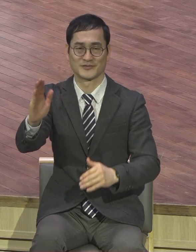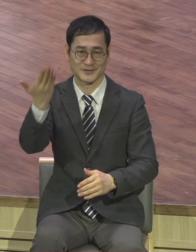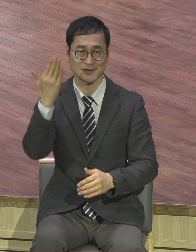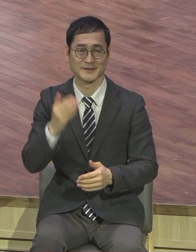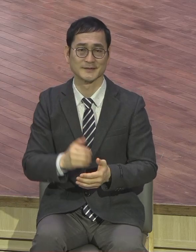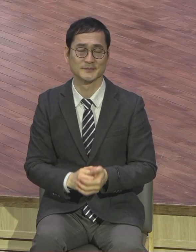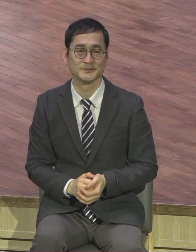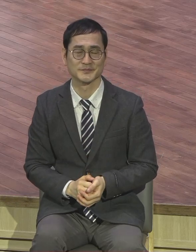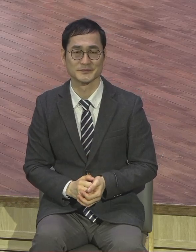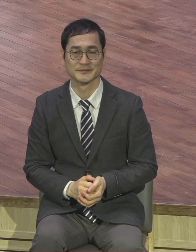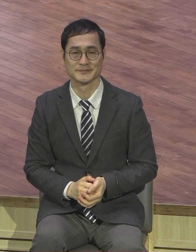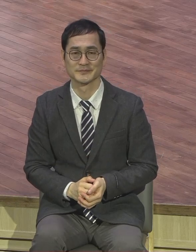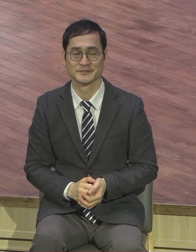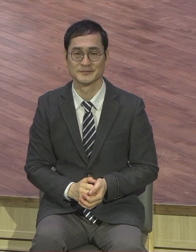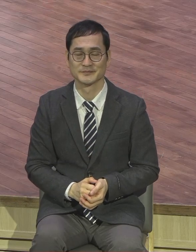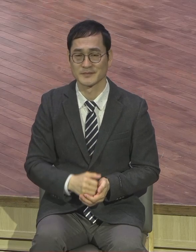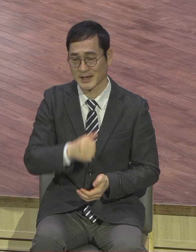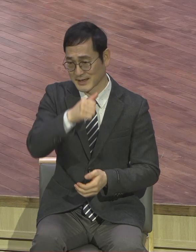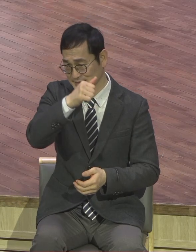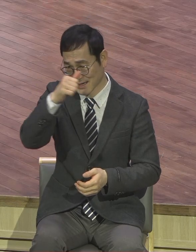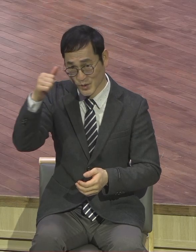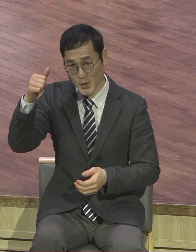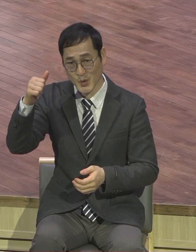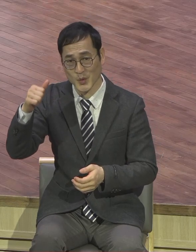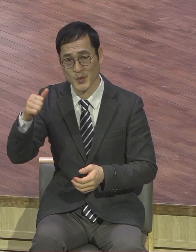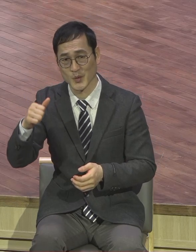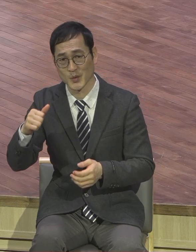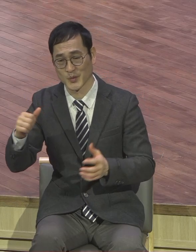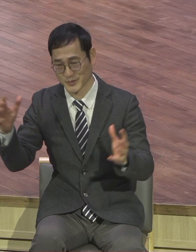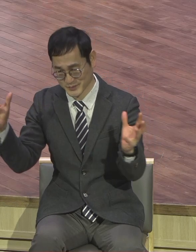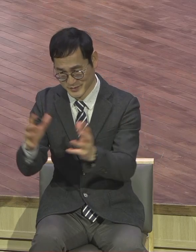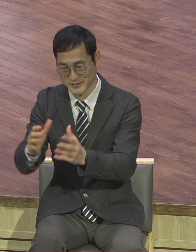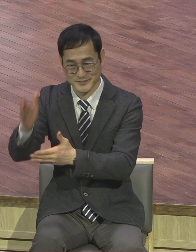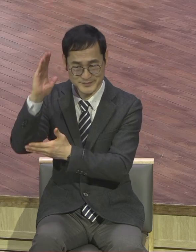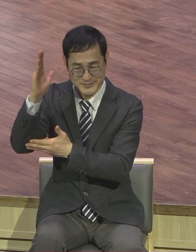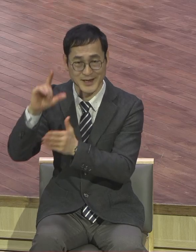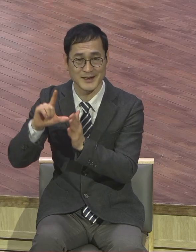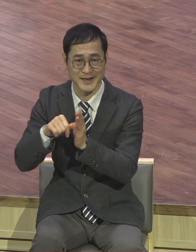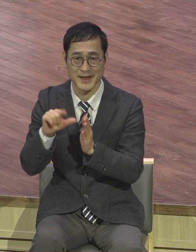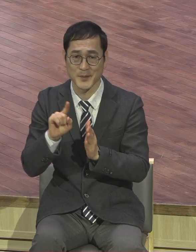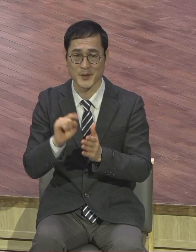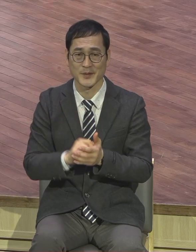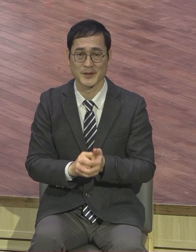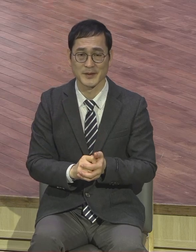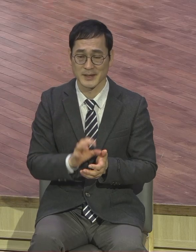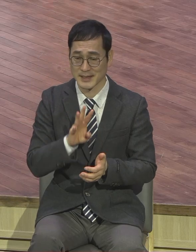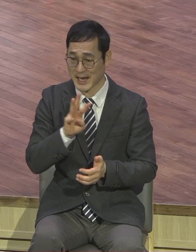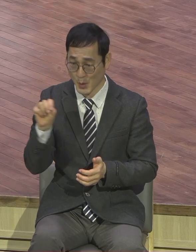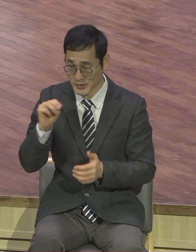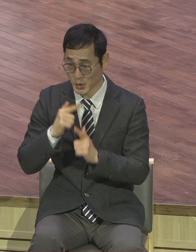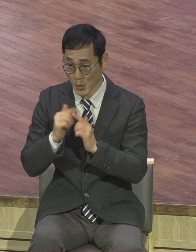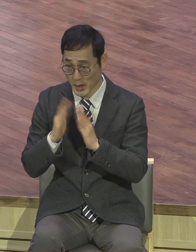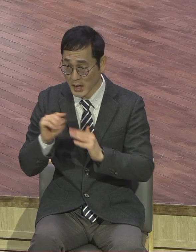신년 하래대도 말씀드렸습니다. 여운교회가 어떤 교회냐 지금 지구촌에 하나님 기뻐하는